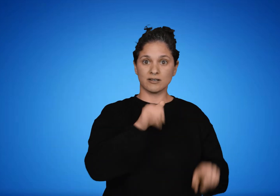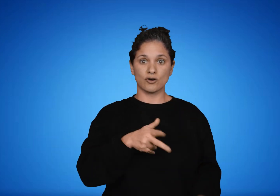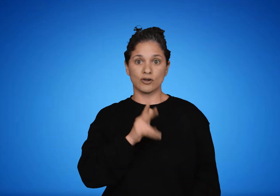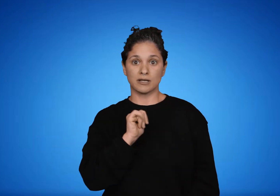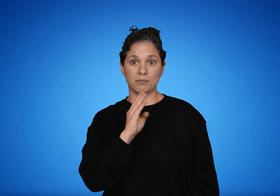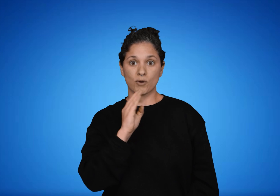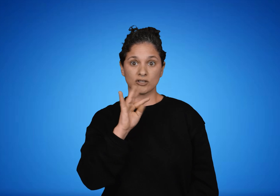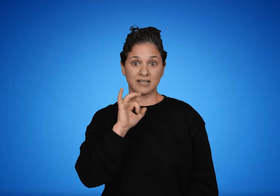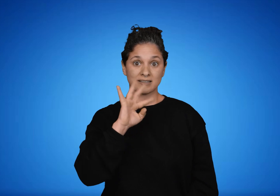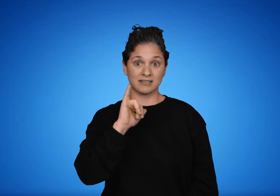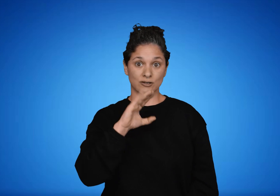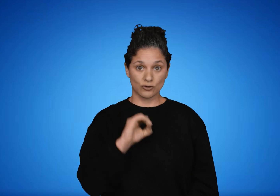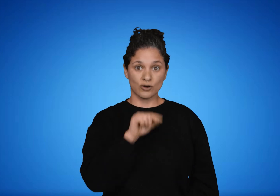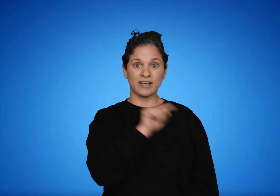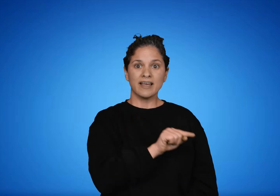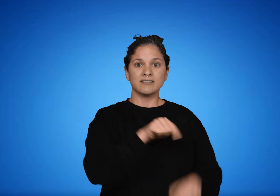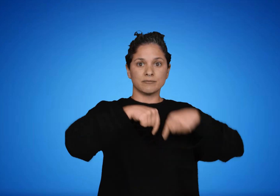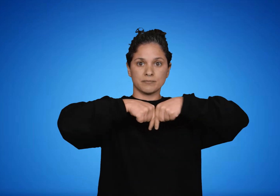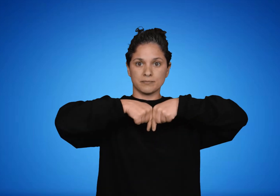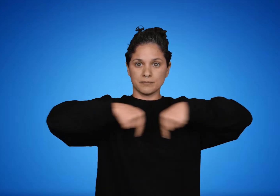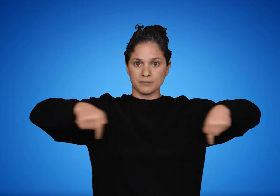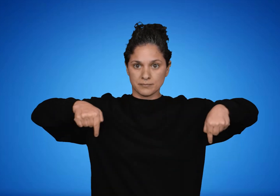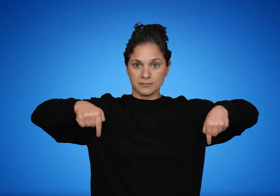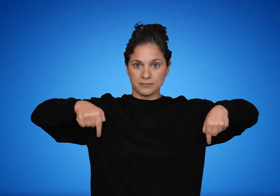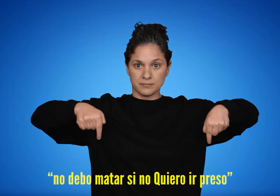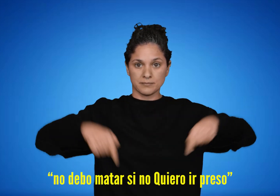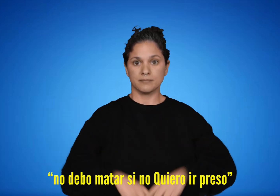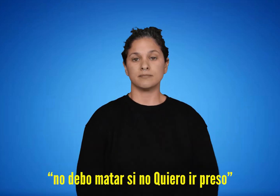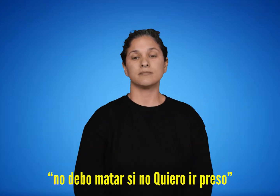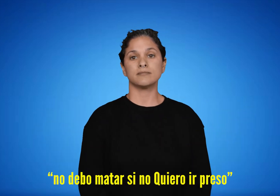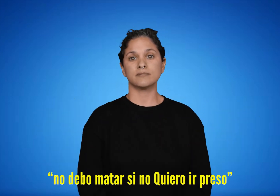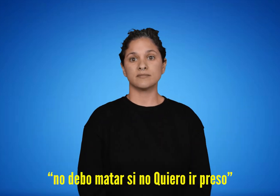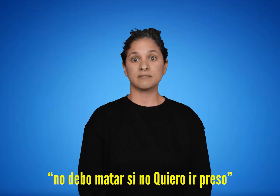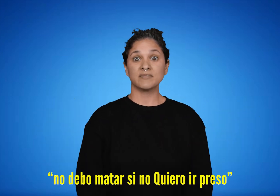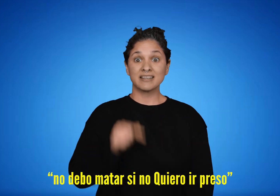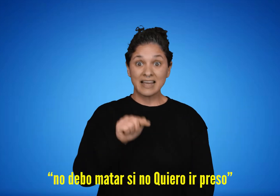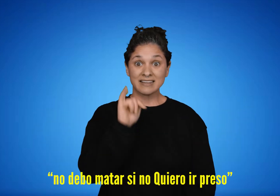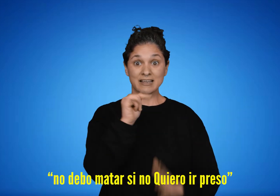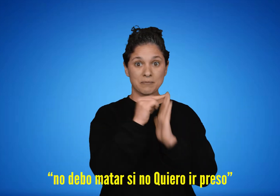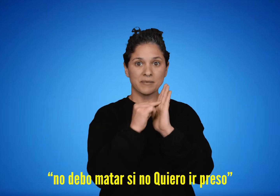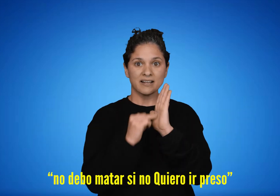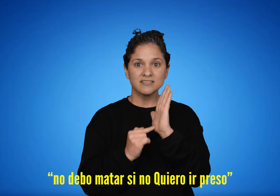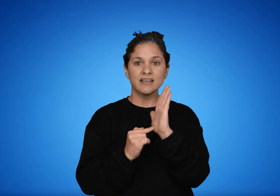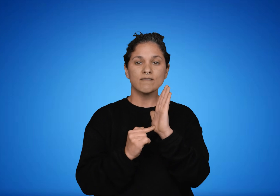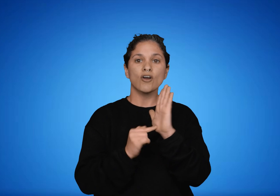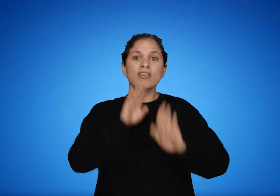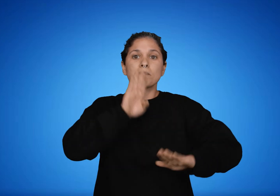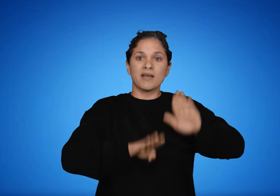El imperativo hipotético tiene la forma. No debo matar si no quiero ir preso. En estos